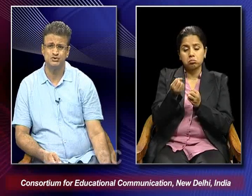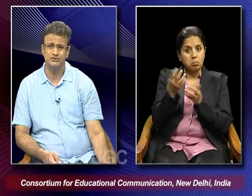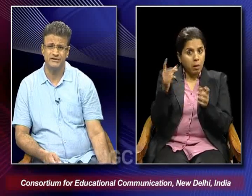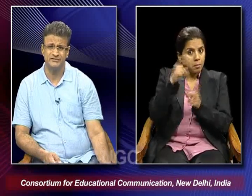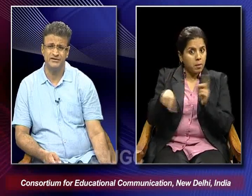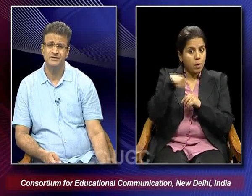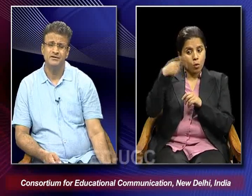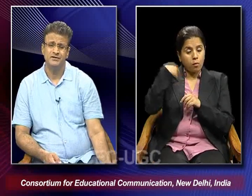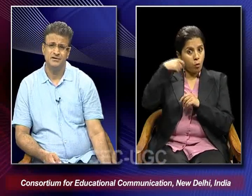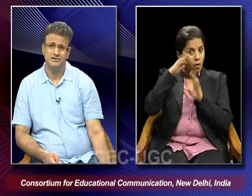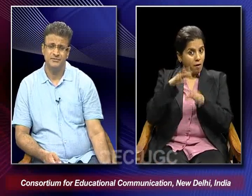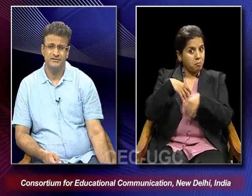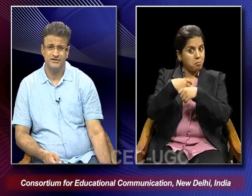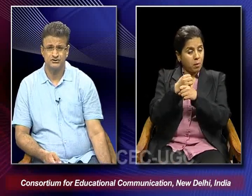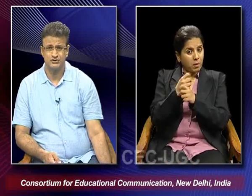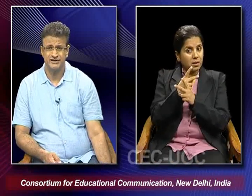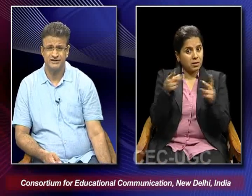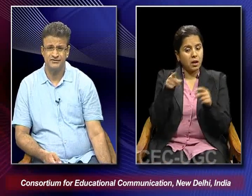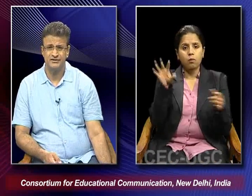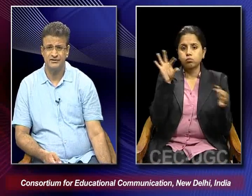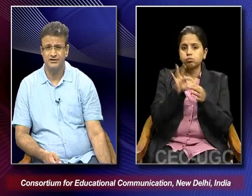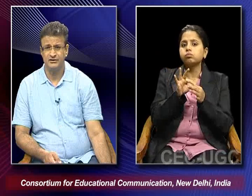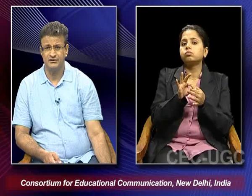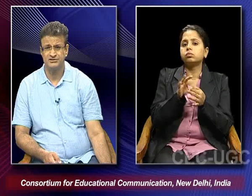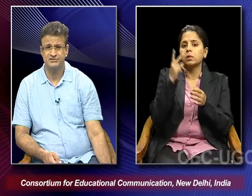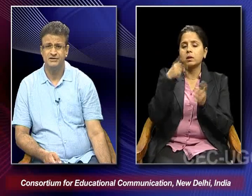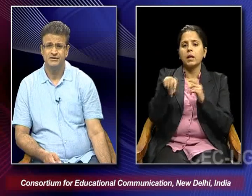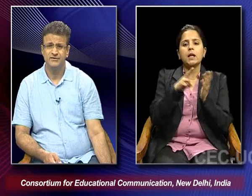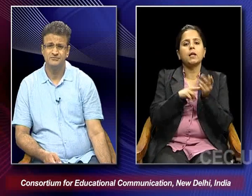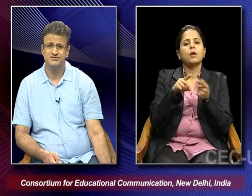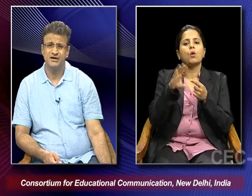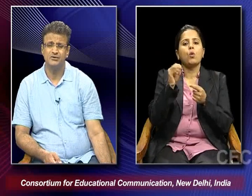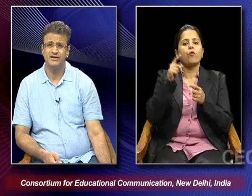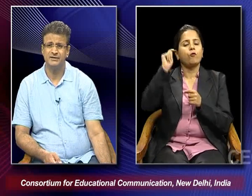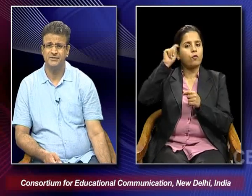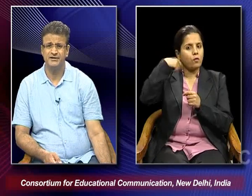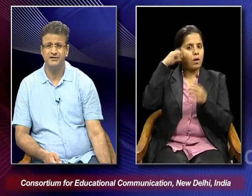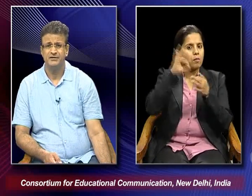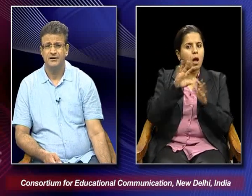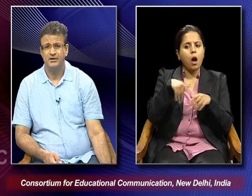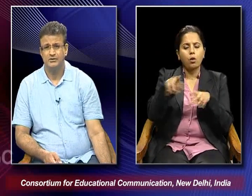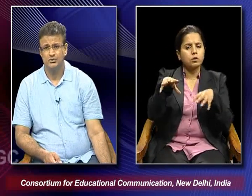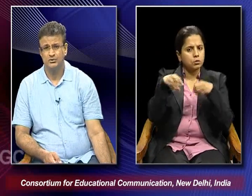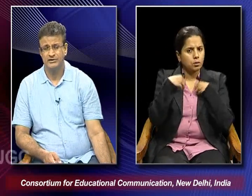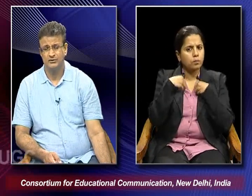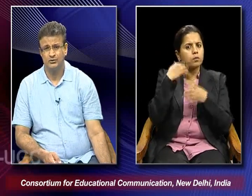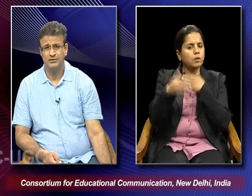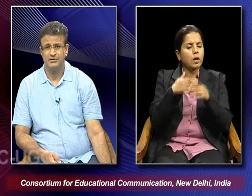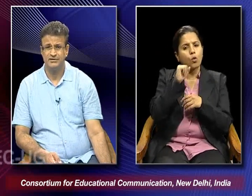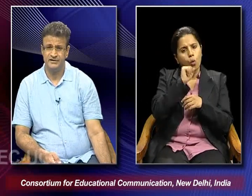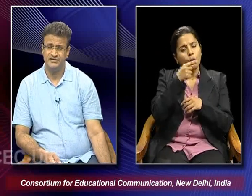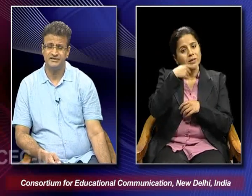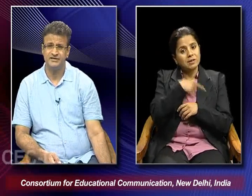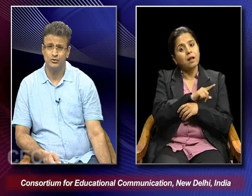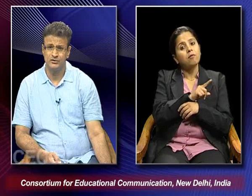those who were in a way associated with the Neuralist films how they adapted to their own